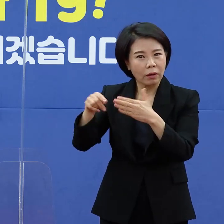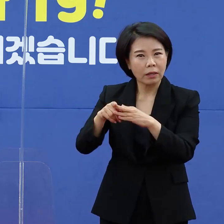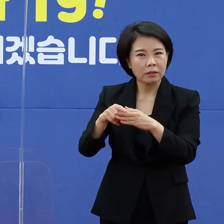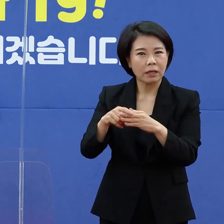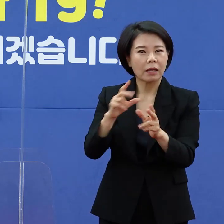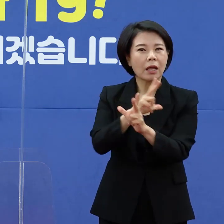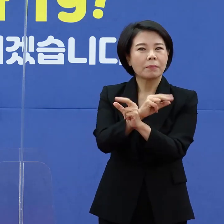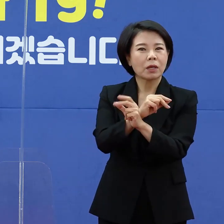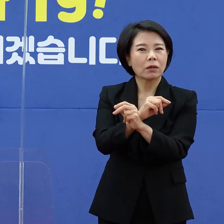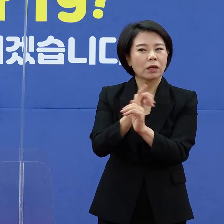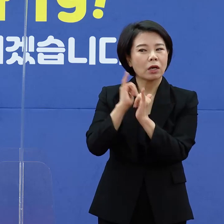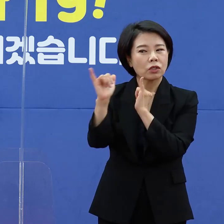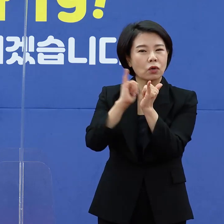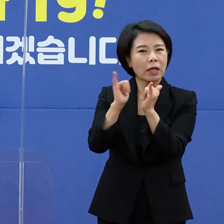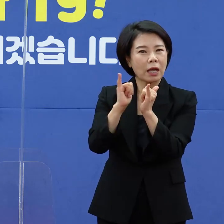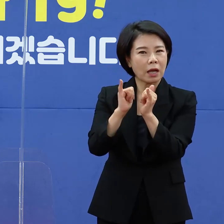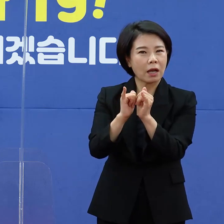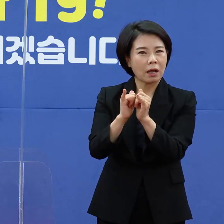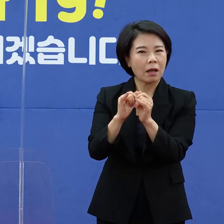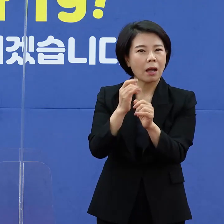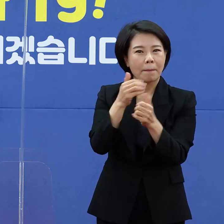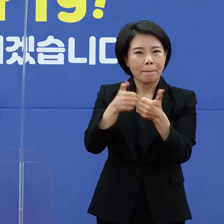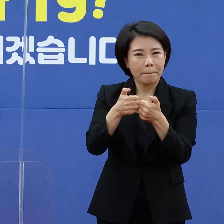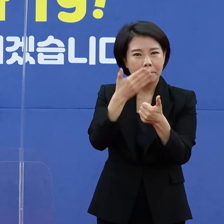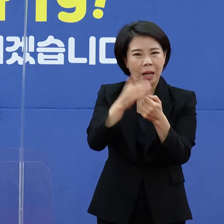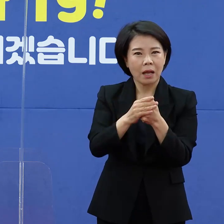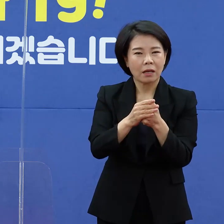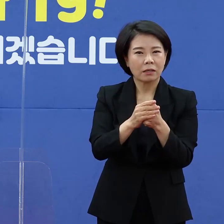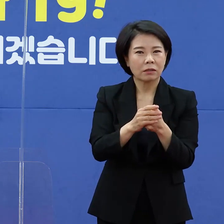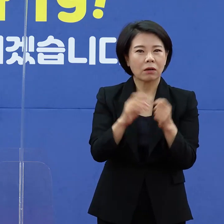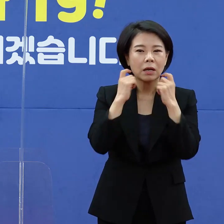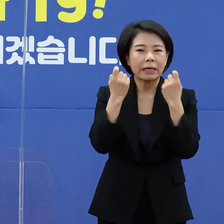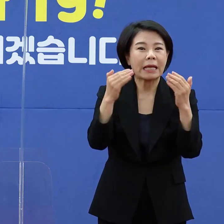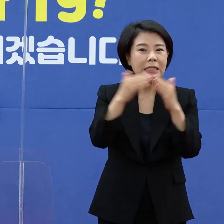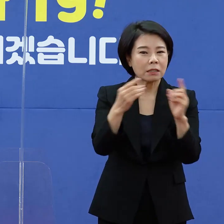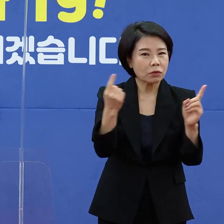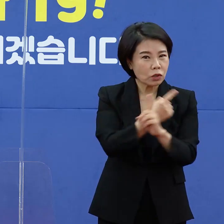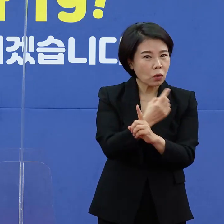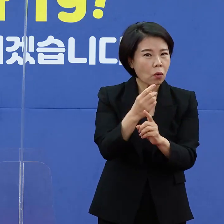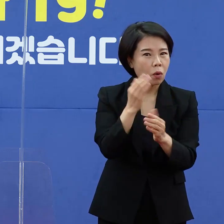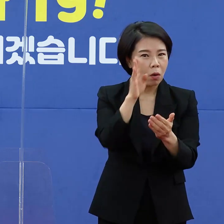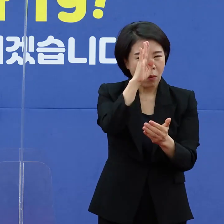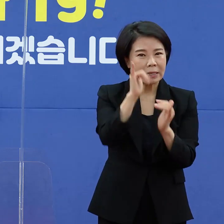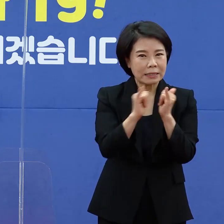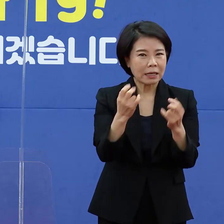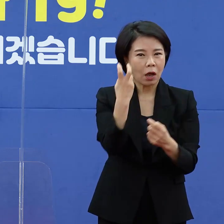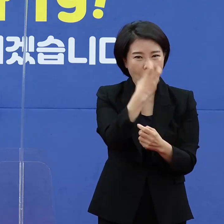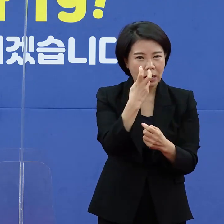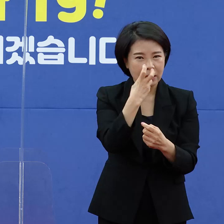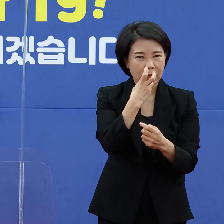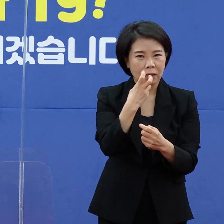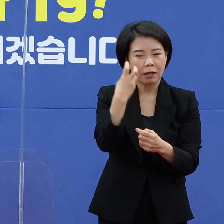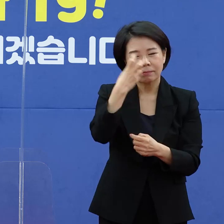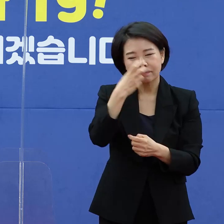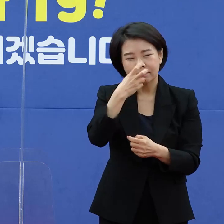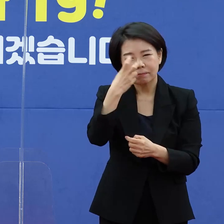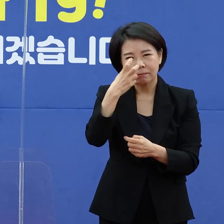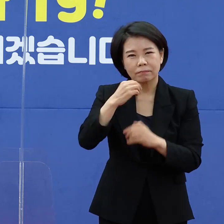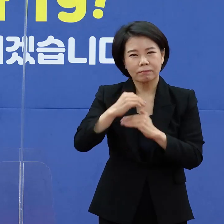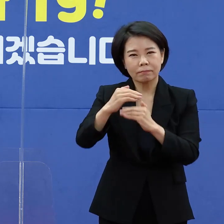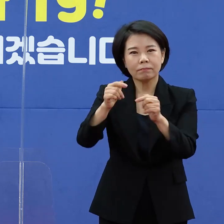전화 처방과 진료를 통해서 재택치료 환자 관리까지 가능한 체계로 전환해서 역할을 점차